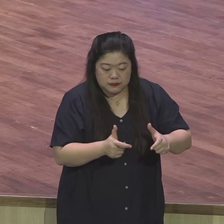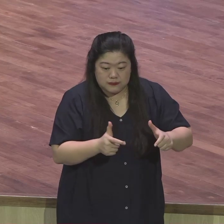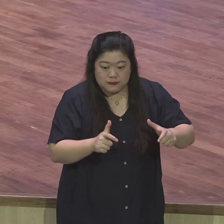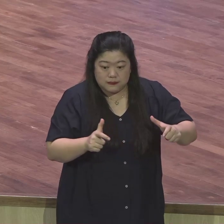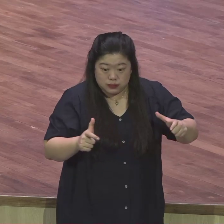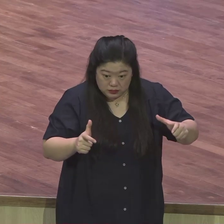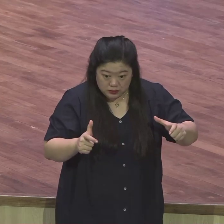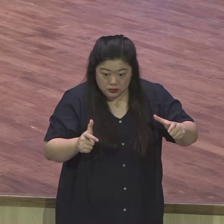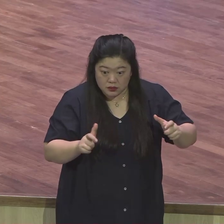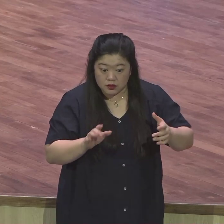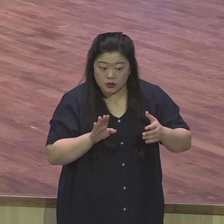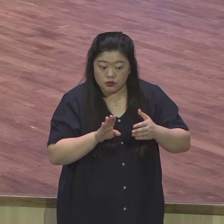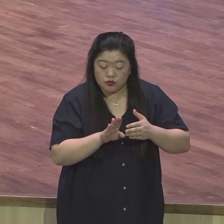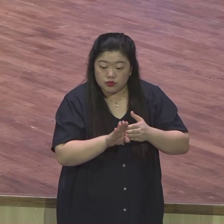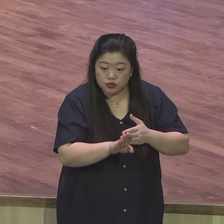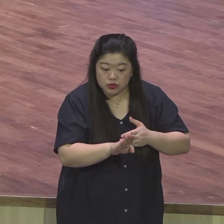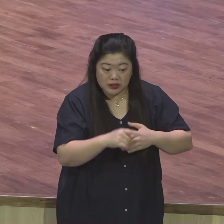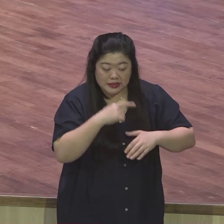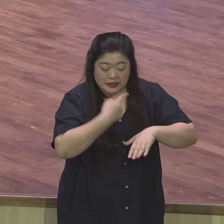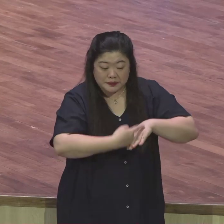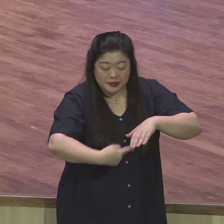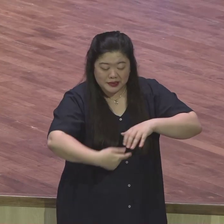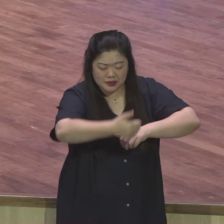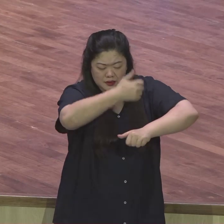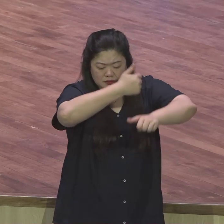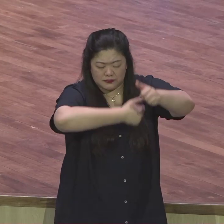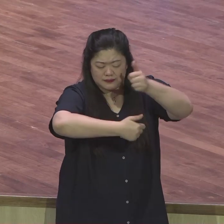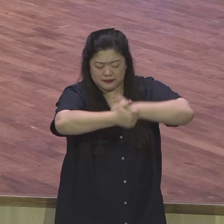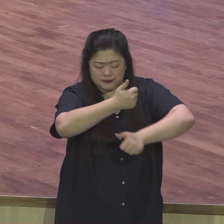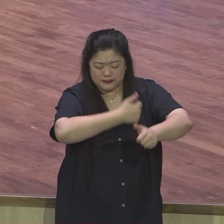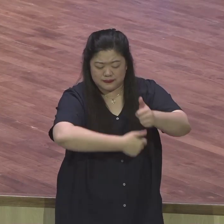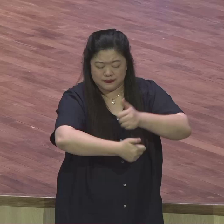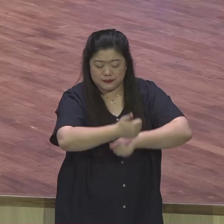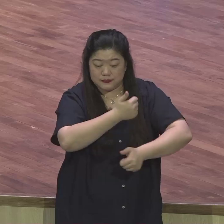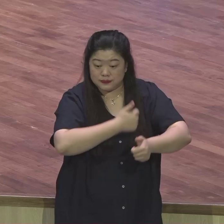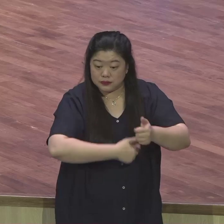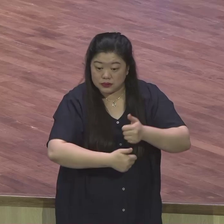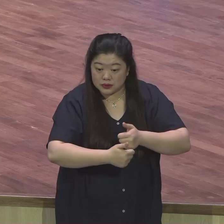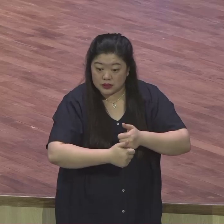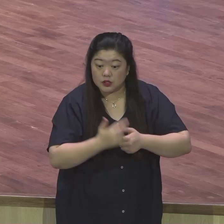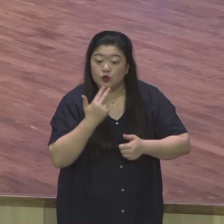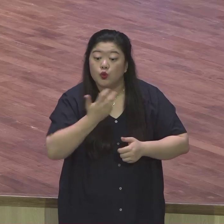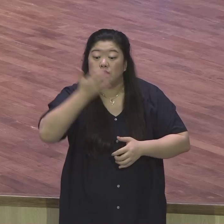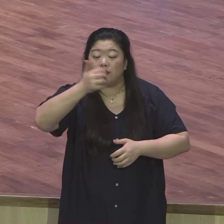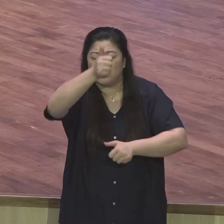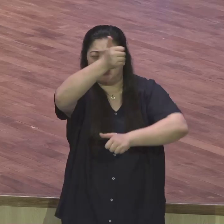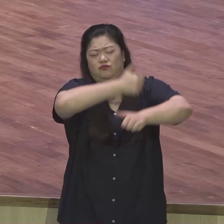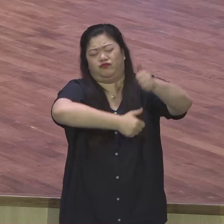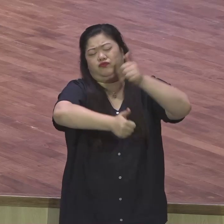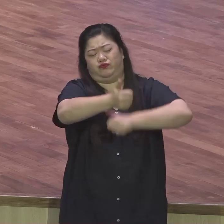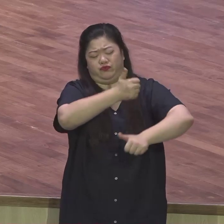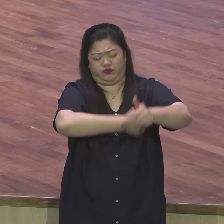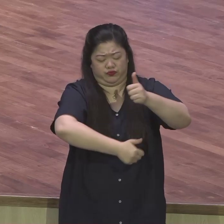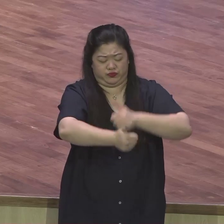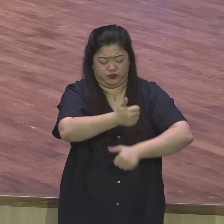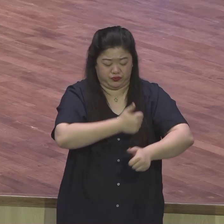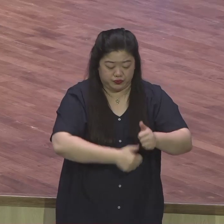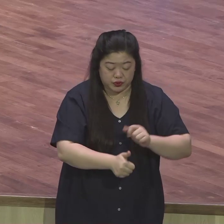왜요. 그 후손 통해서 누가 나왔습니까. 그 후손 통해서 메시아가 났어요. 그리스도가 났어요. 요셉이 그곳에